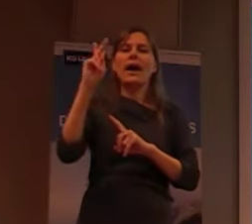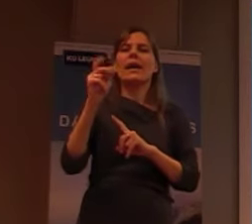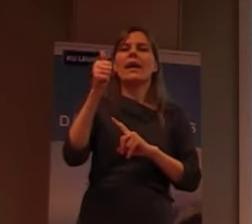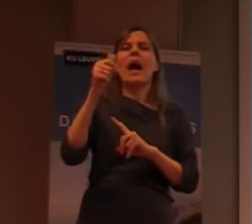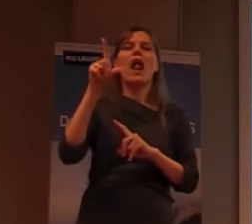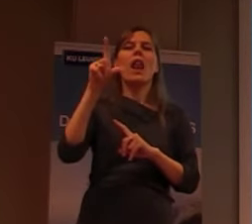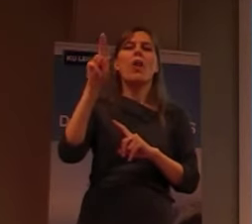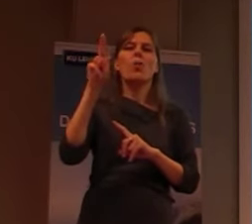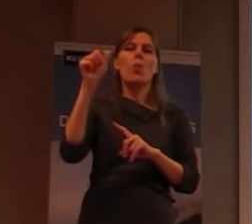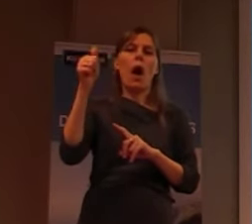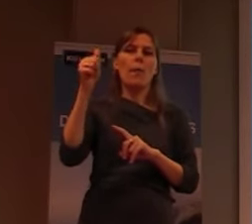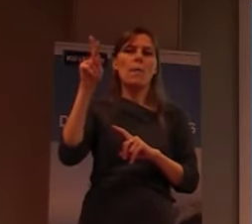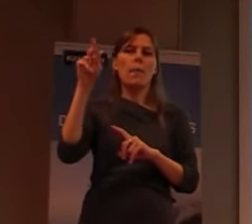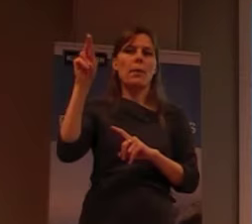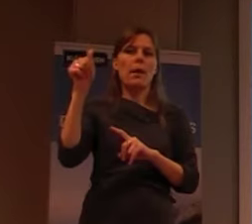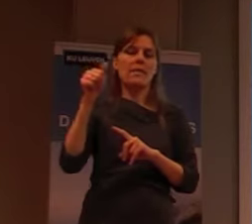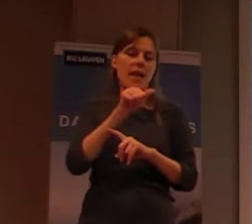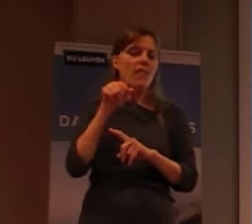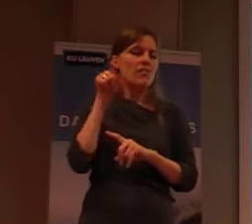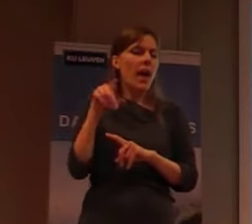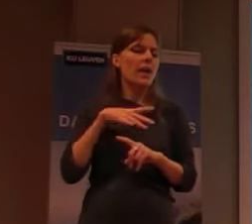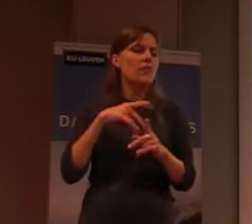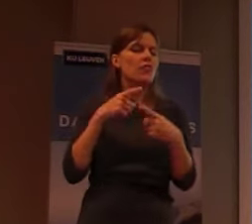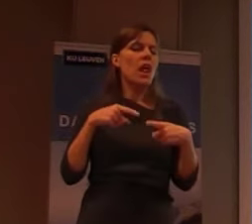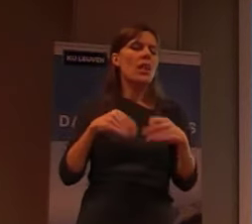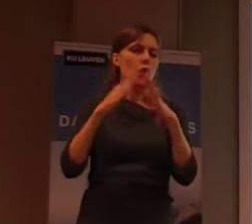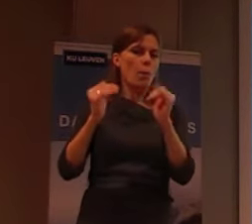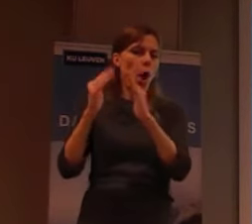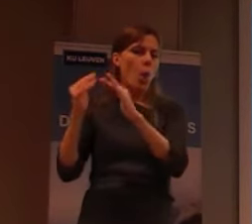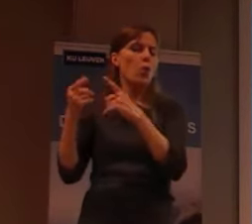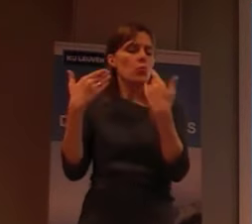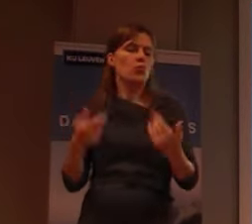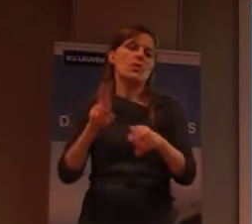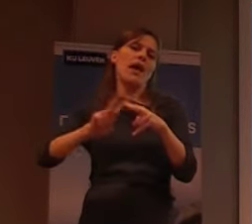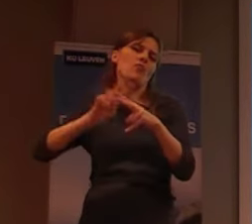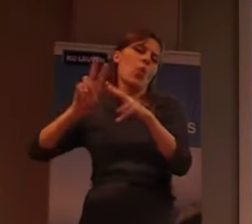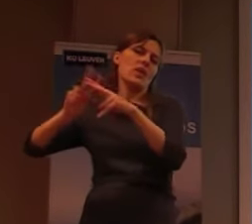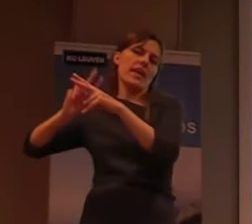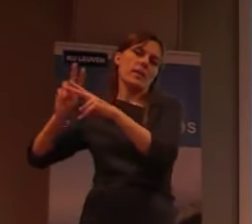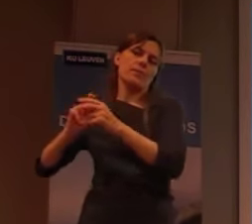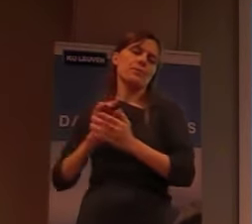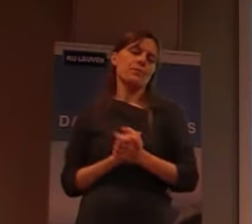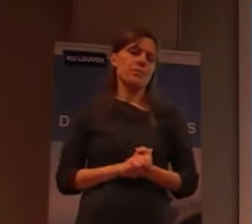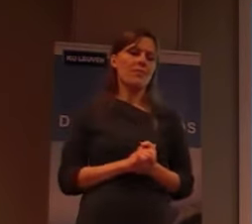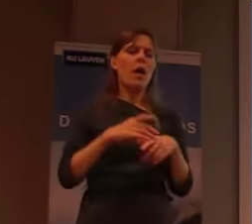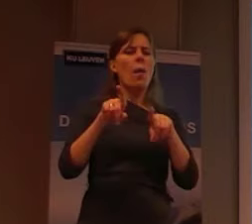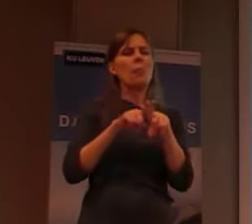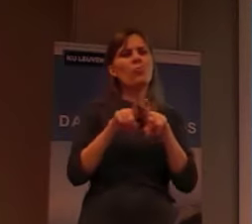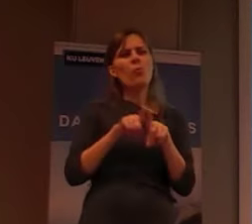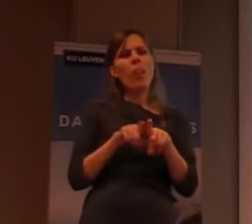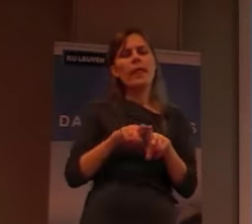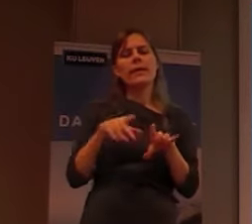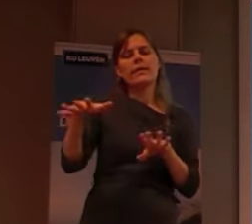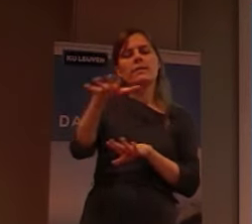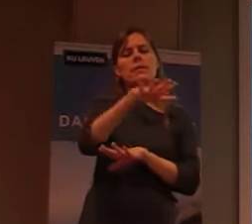Calamapapazalt, zijn er veel gebouwen, en die worden nu, eigenlijk, systematisch gerestaureerd. De bedoeling is eigenlijk, om, die ganse